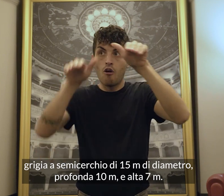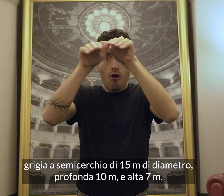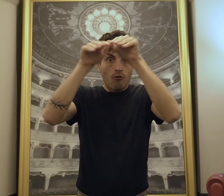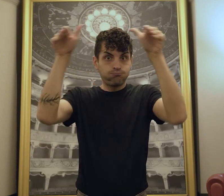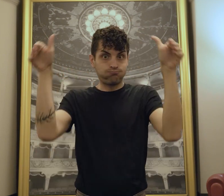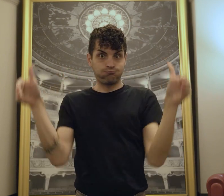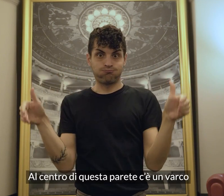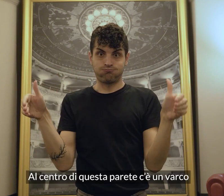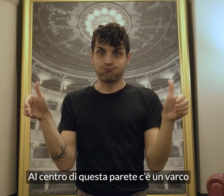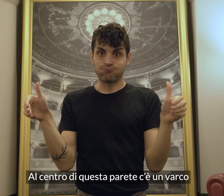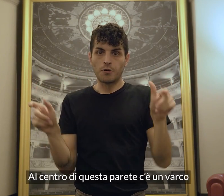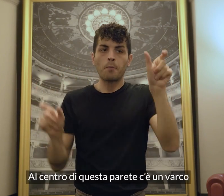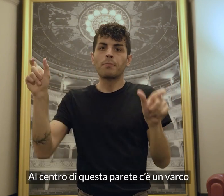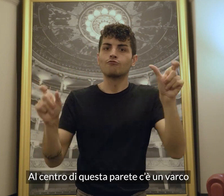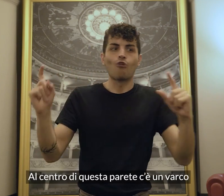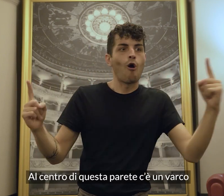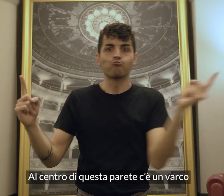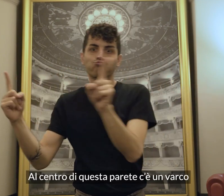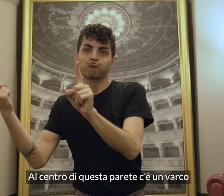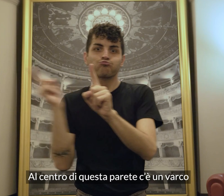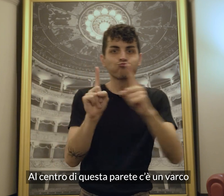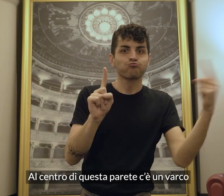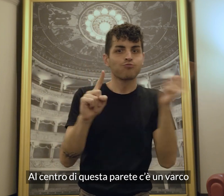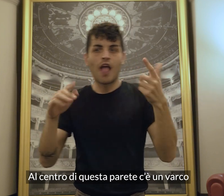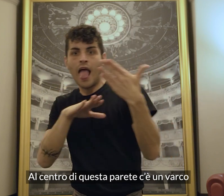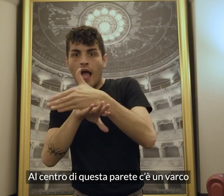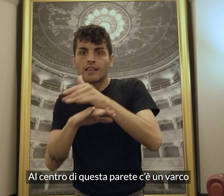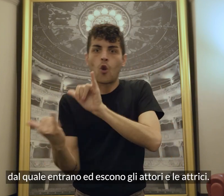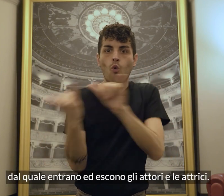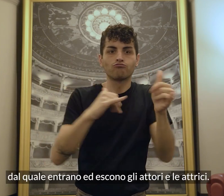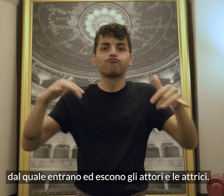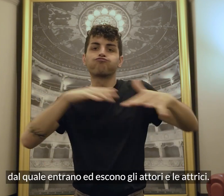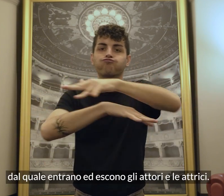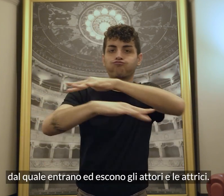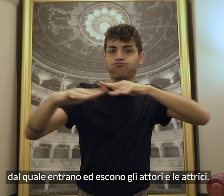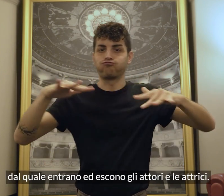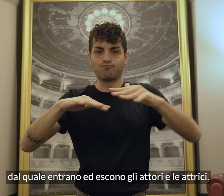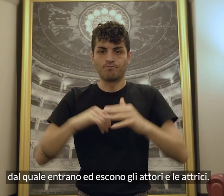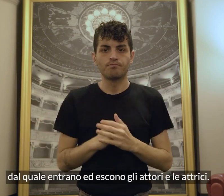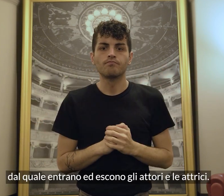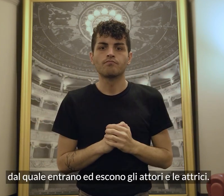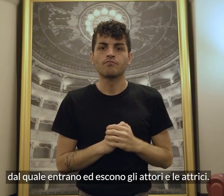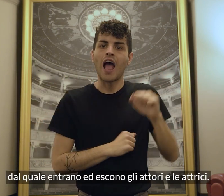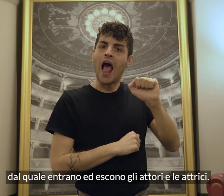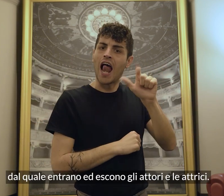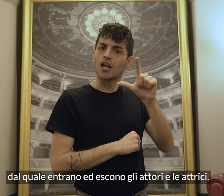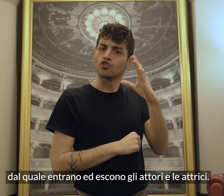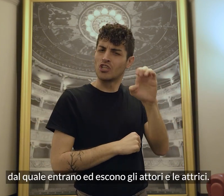Al centro di questa parete c'è un varco, dal quale entrano ed escono gli attori e le